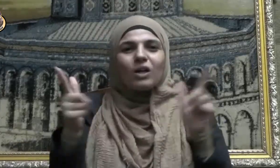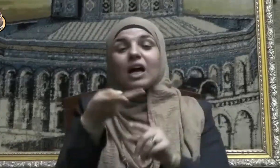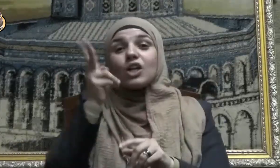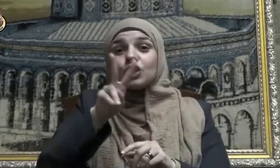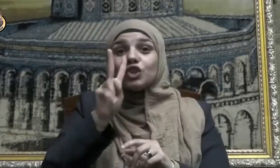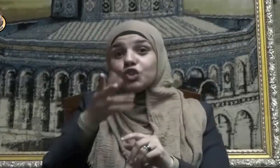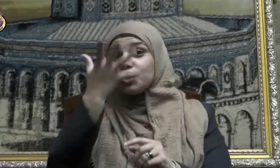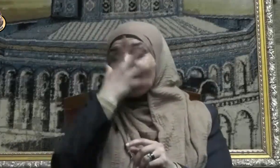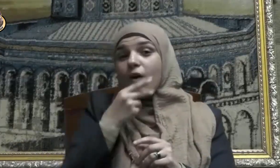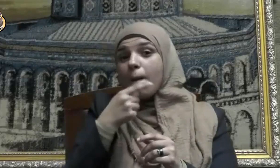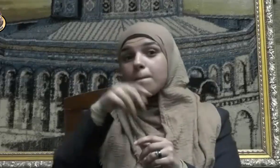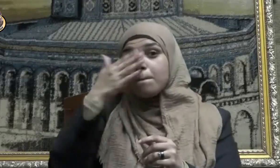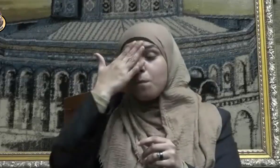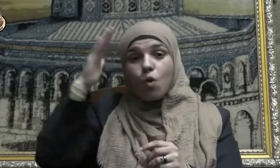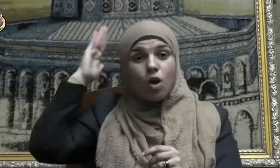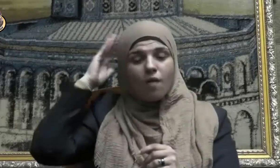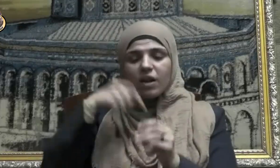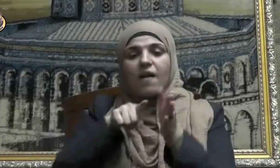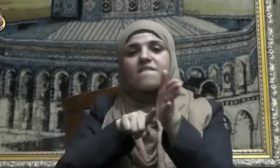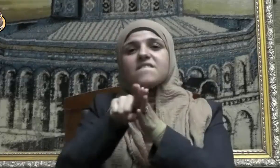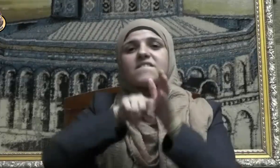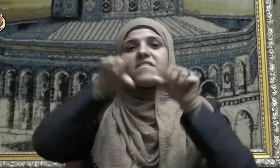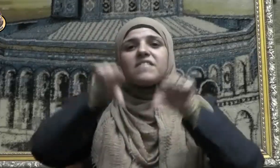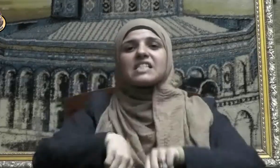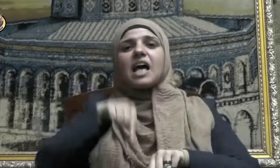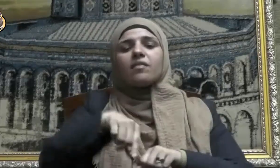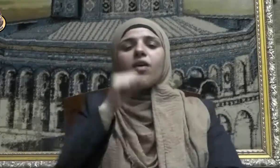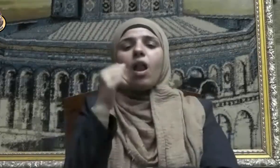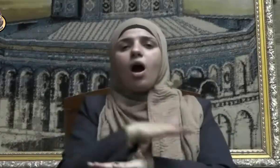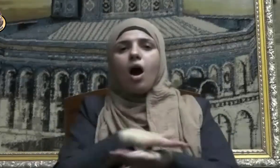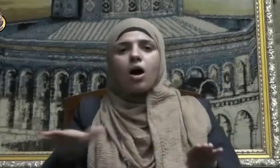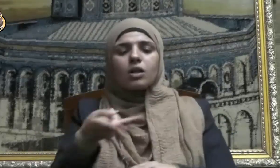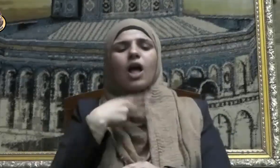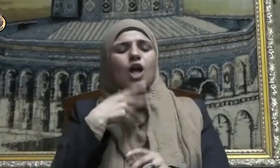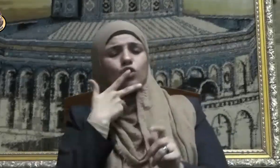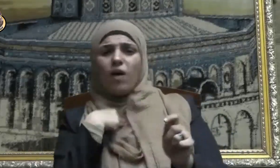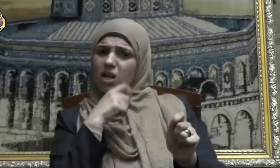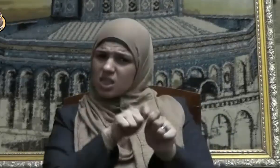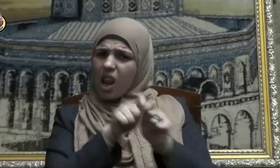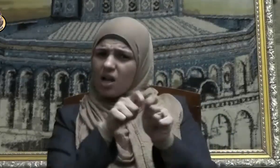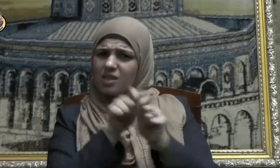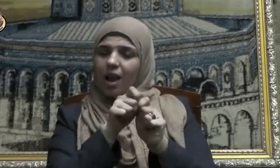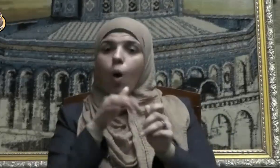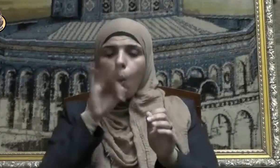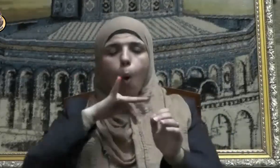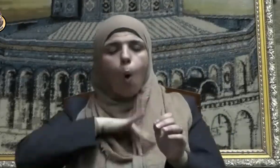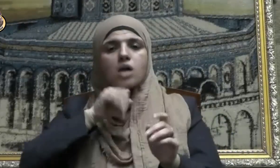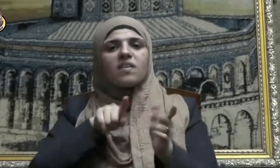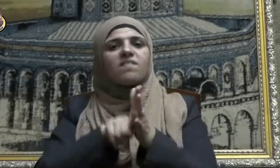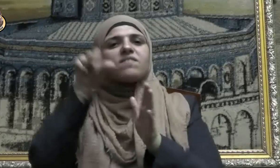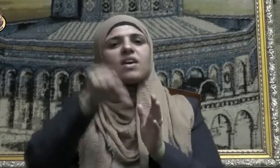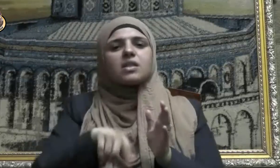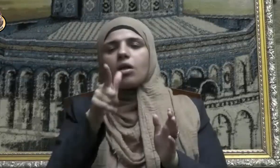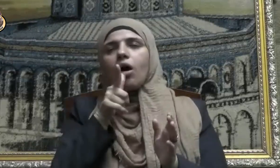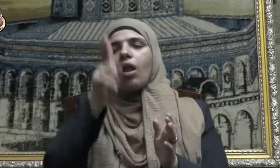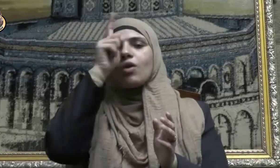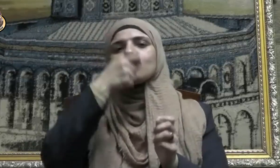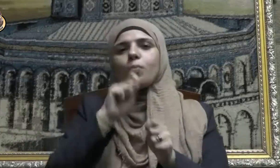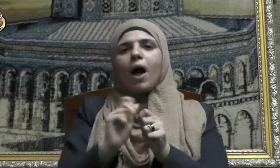الإفساد في الأرض والدعاء الإصلاح حيث يقول الحق سبحانه وإذا